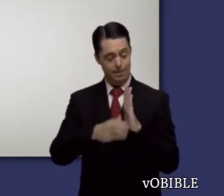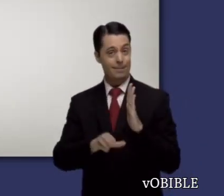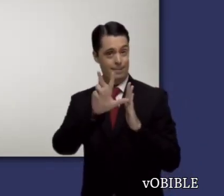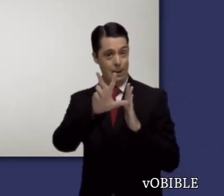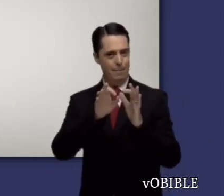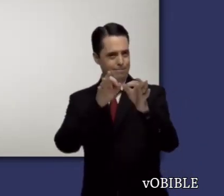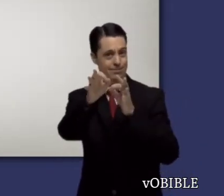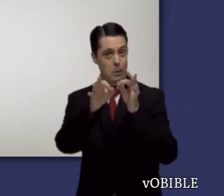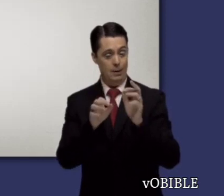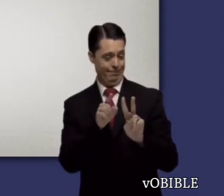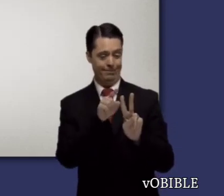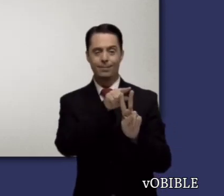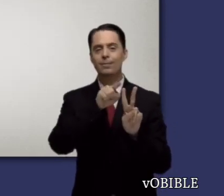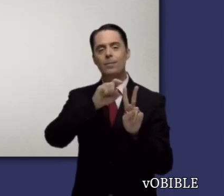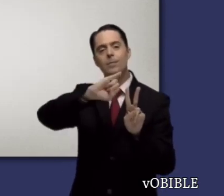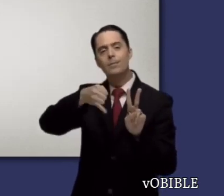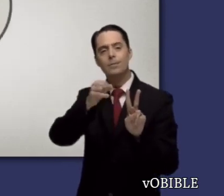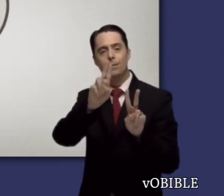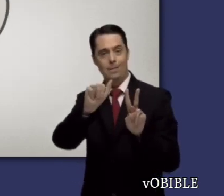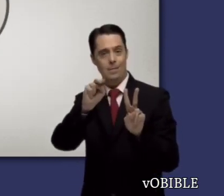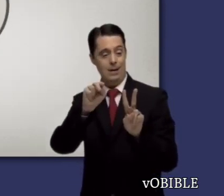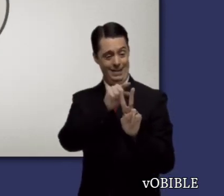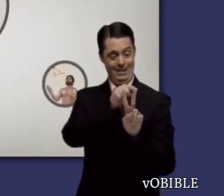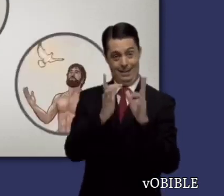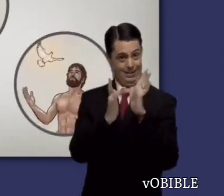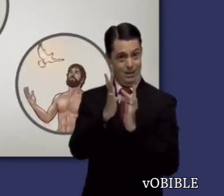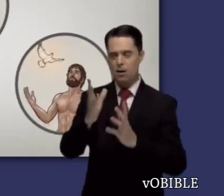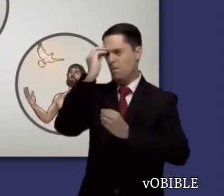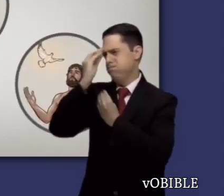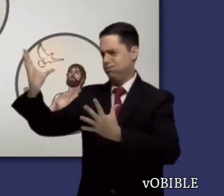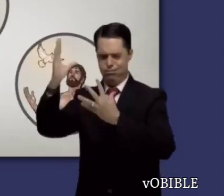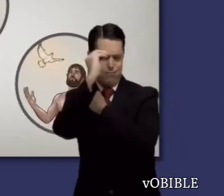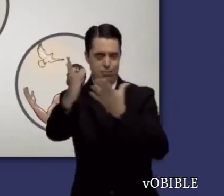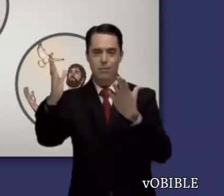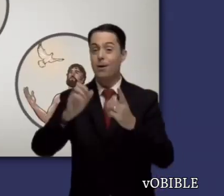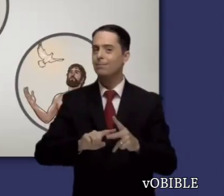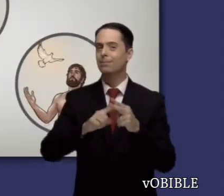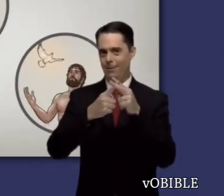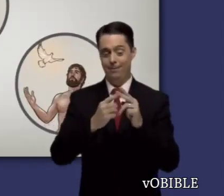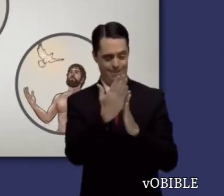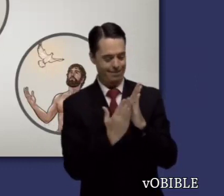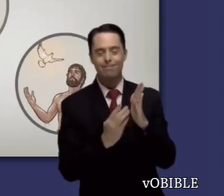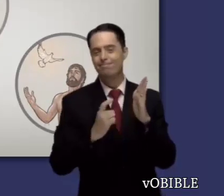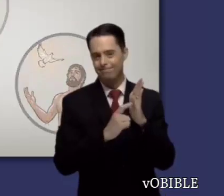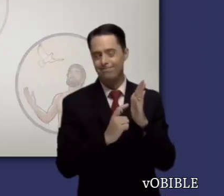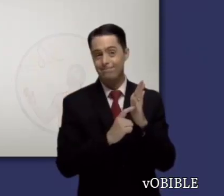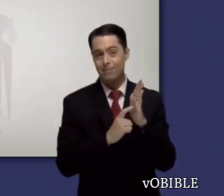El capítulo 3 nos ayuda a determinar cuándo empezaron Juan el Bautista y Jesús sus respectivos ministerios.